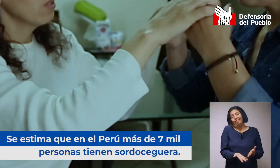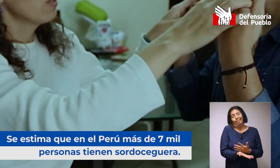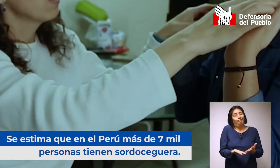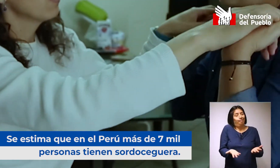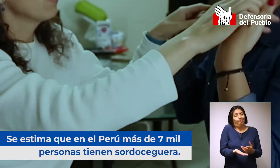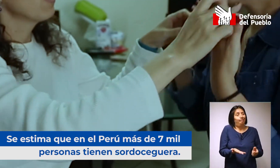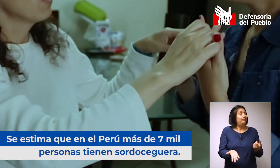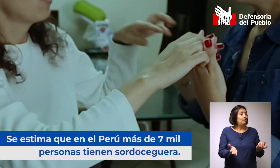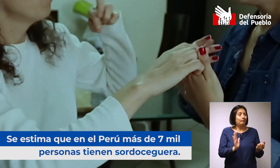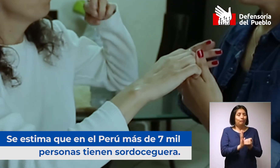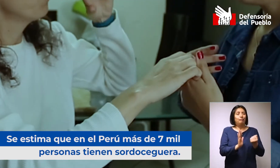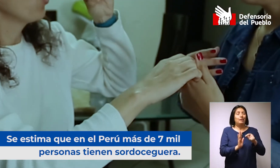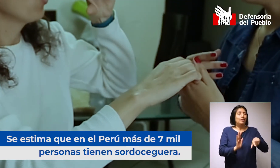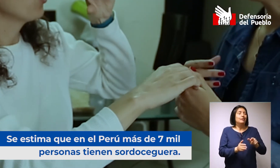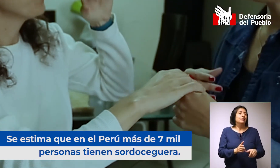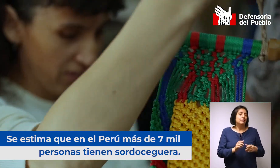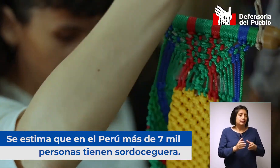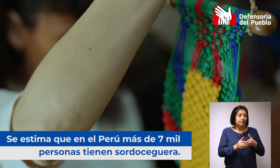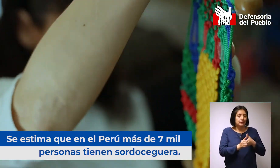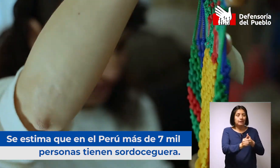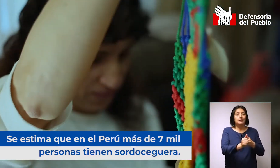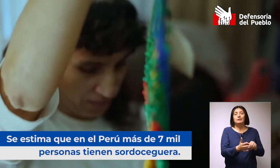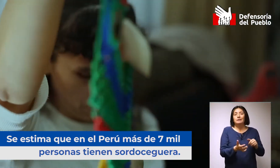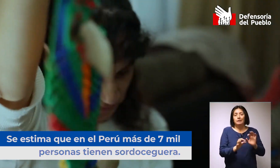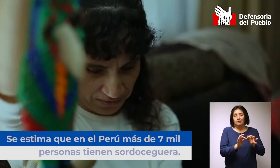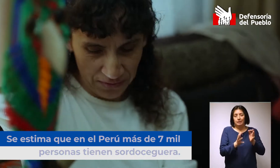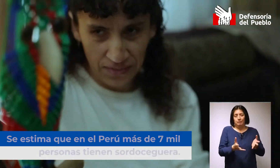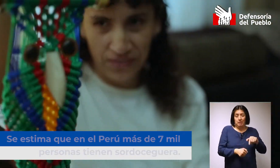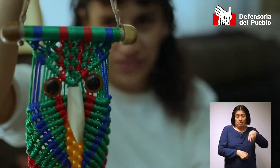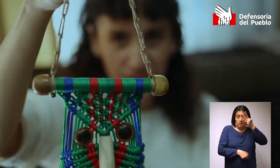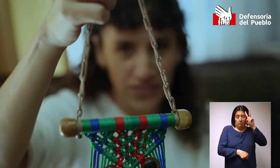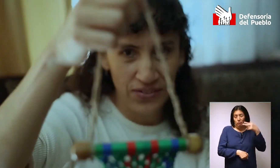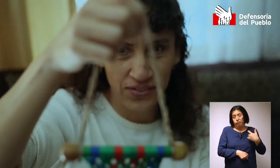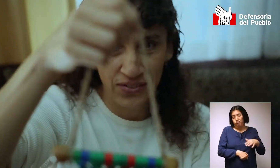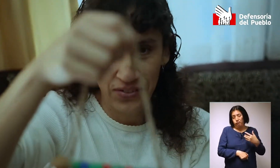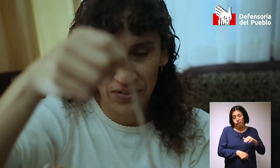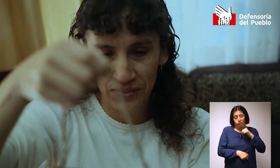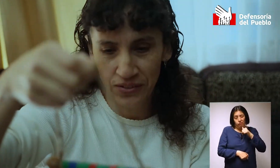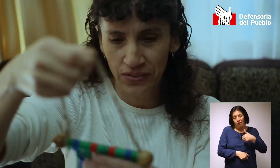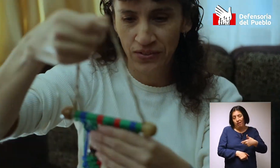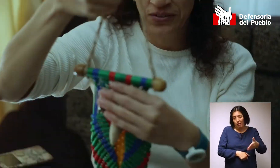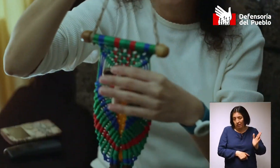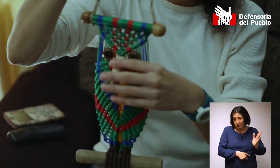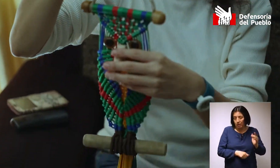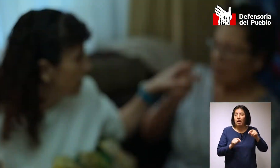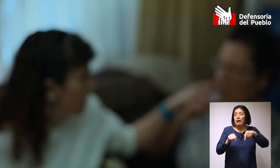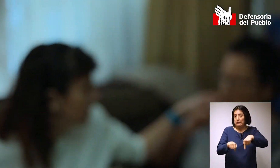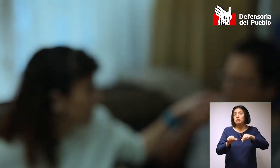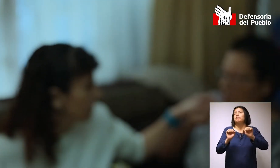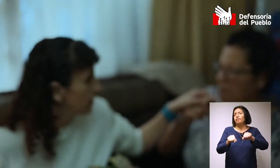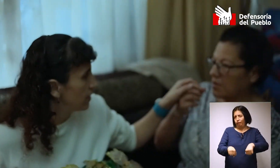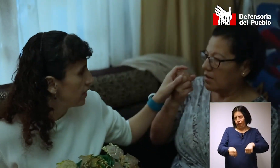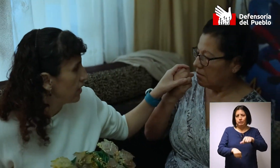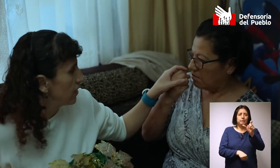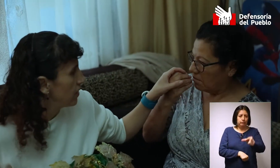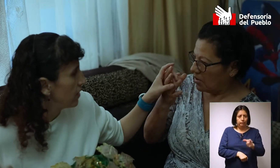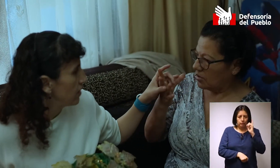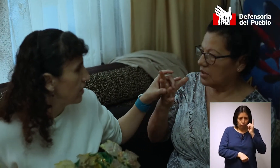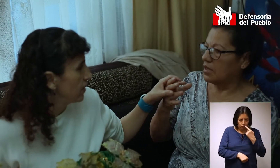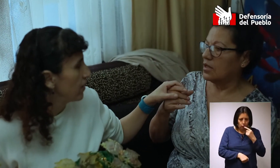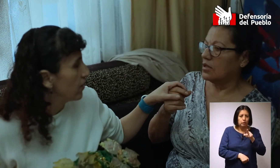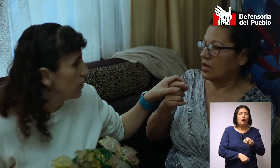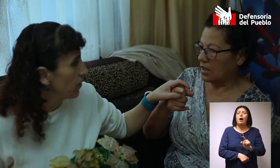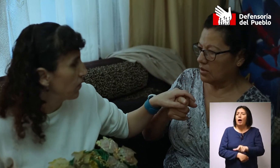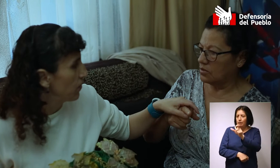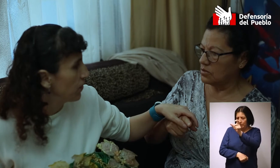Todavía tampoco no están reconocidos los guías intérpretes acá en el Perú, cosa que nos falta bastante. Porque acá se reconoce al